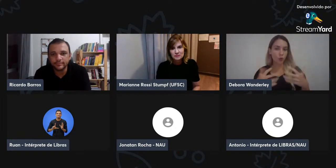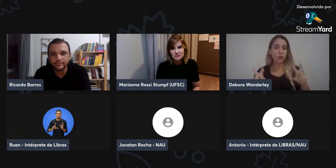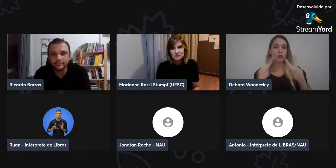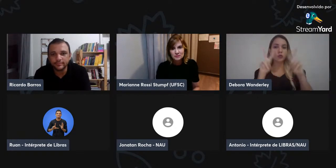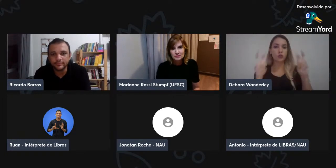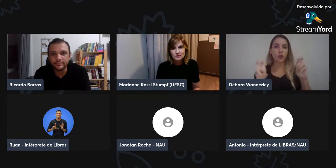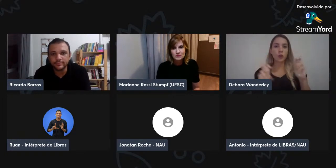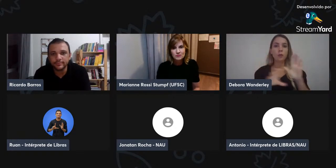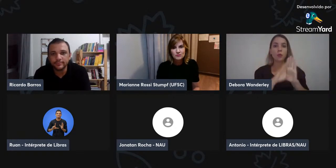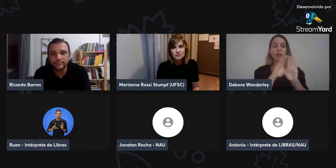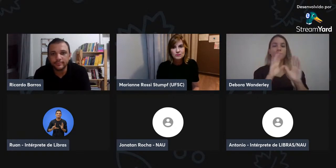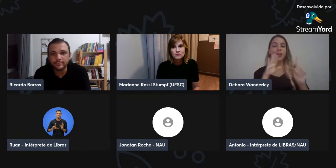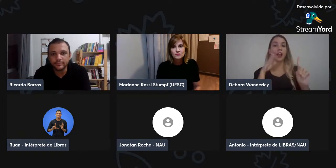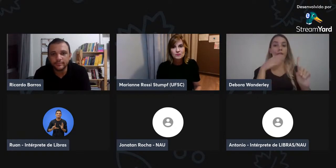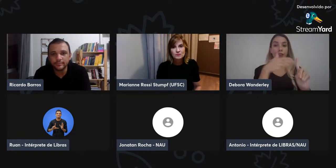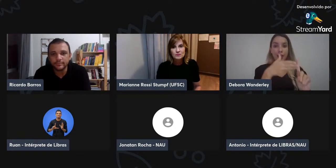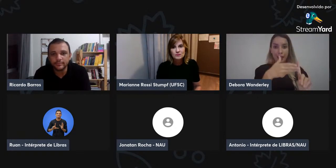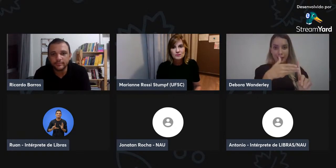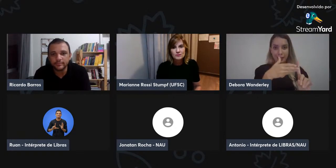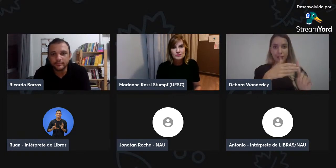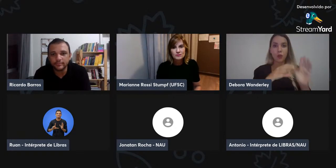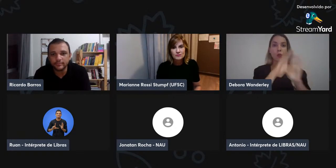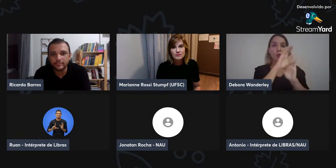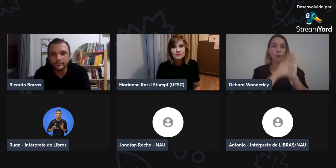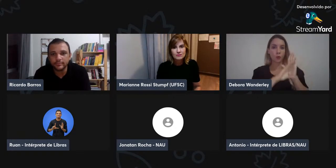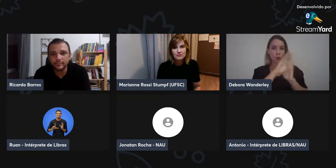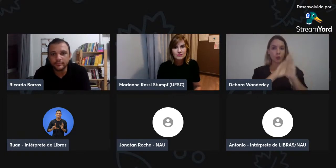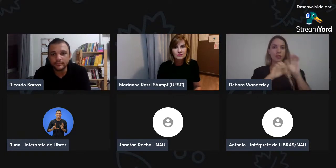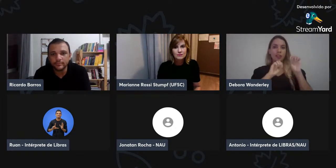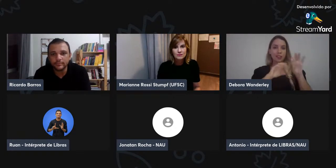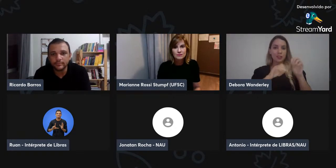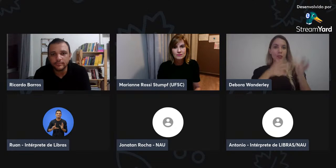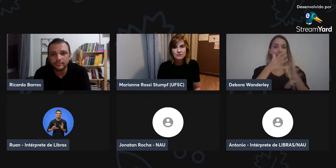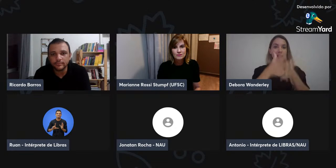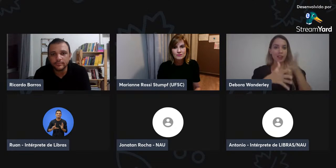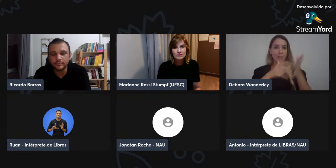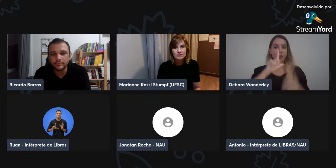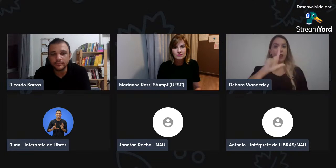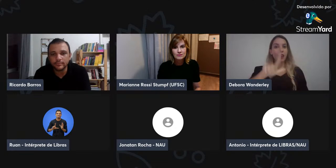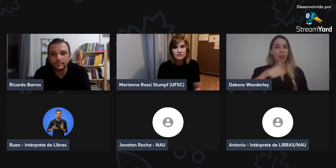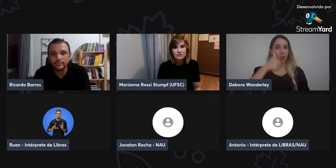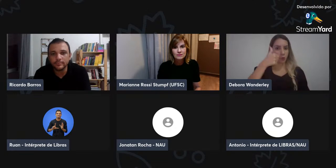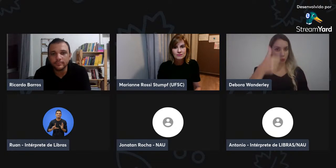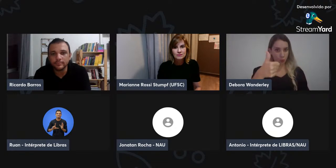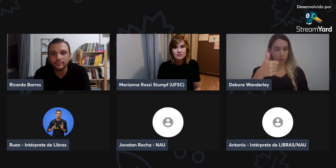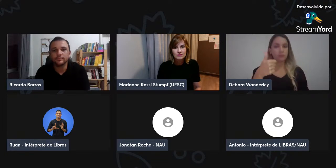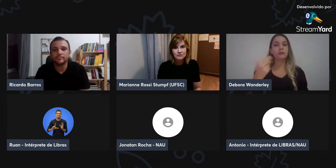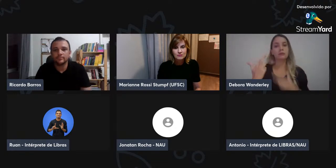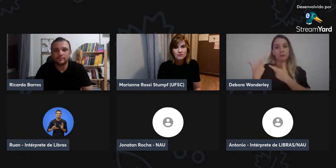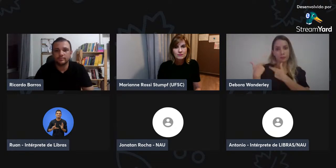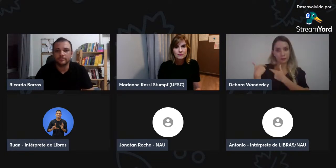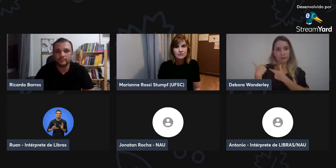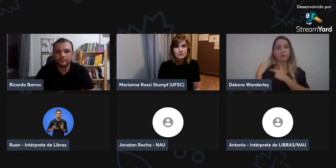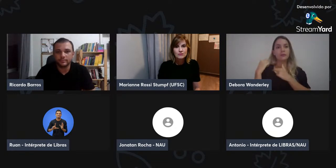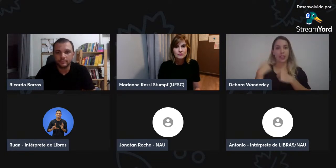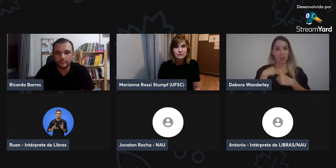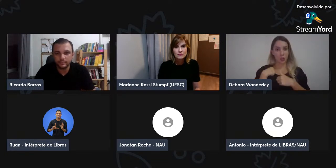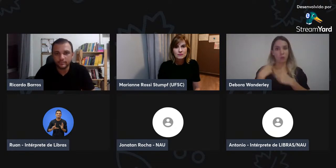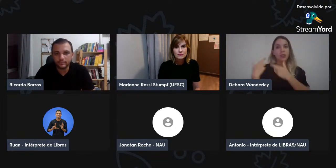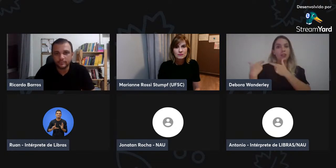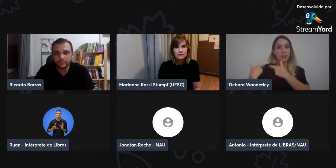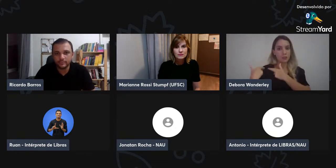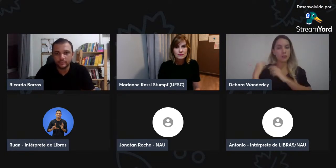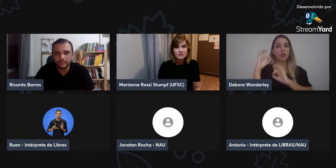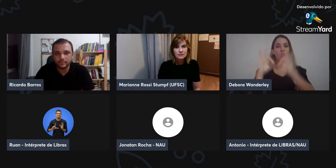O que a Mariana explicou realmente foi sobre essa questão do tema com foco justamente na questão do currículo da escrita de Alinu